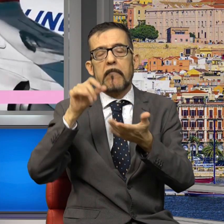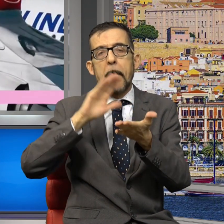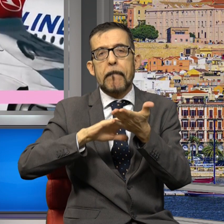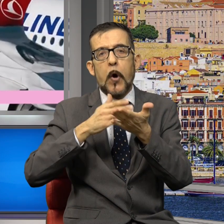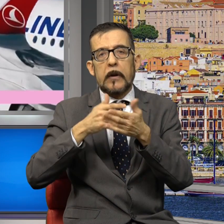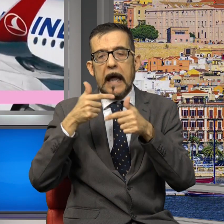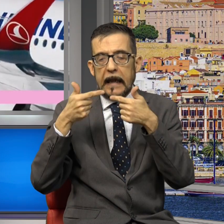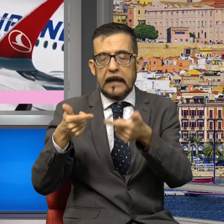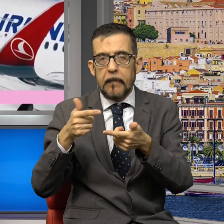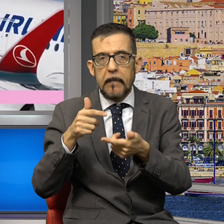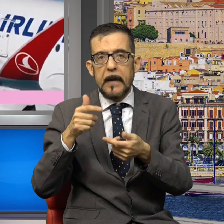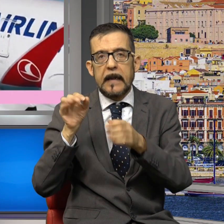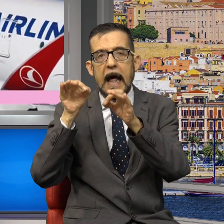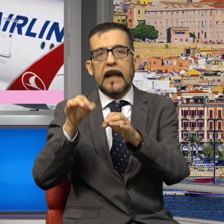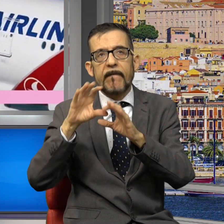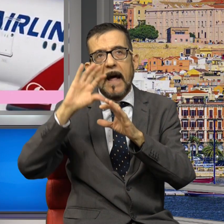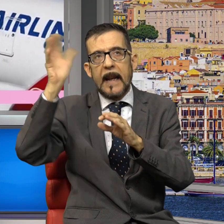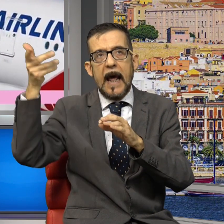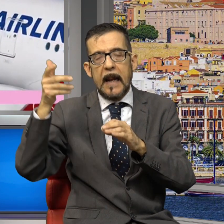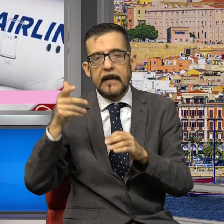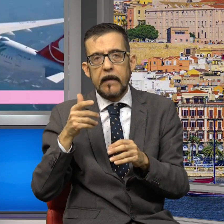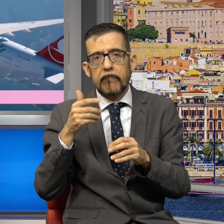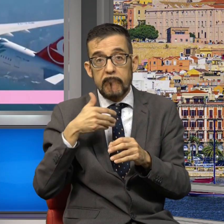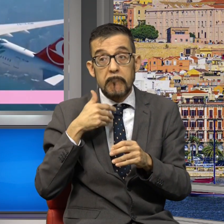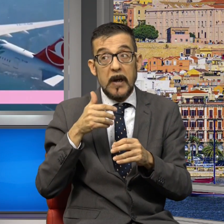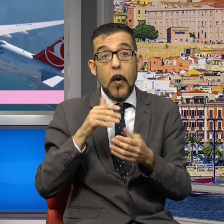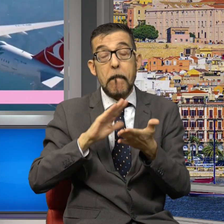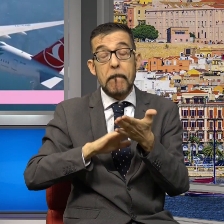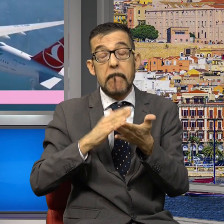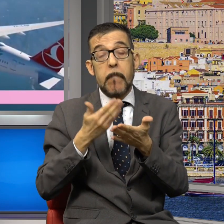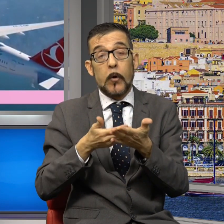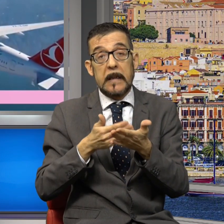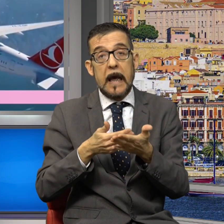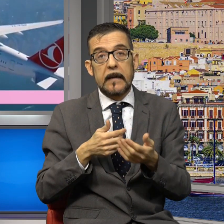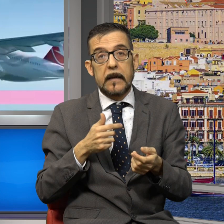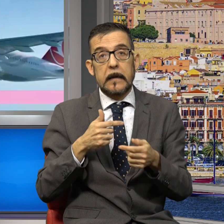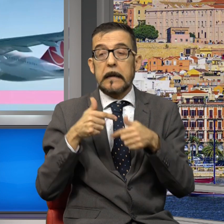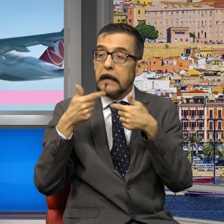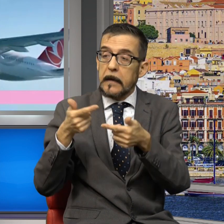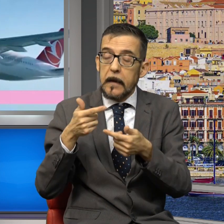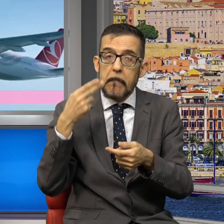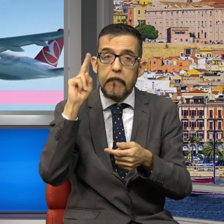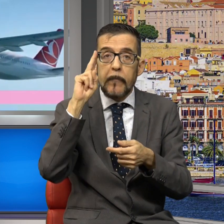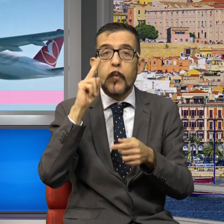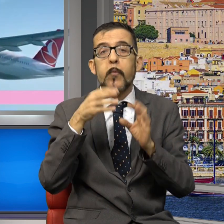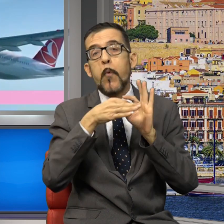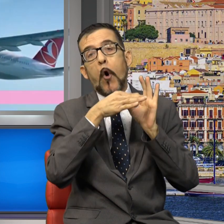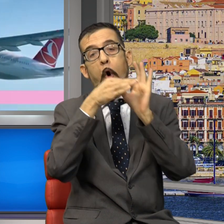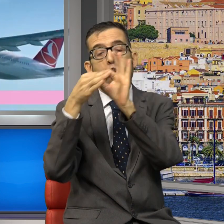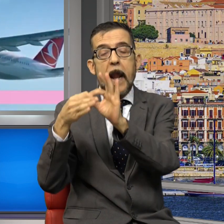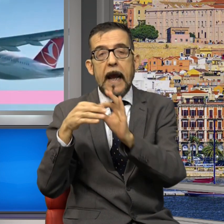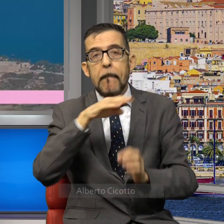altre mette e quindi sì, per noi è estremamente importante garantire maggiori collegamenti alla popolazione